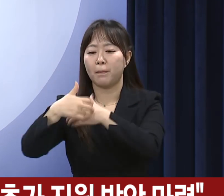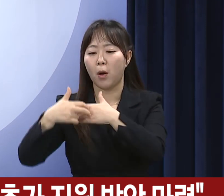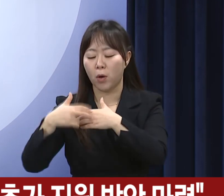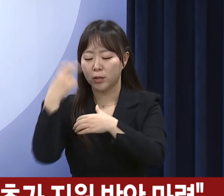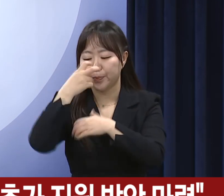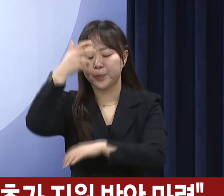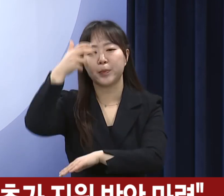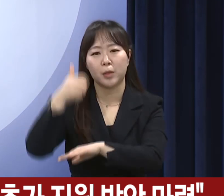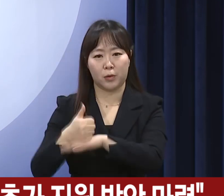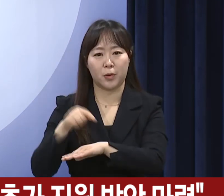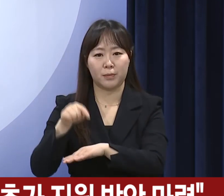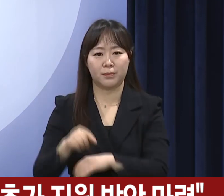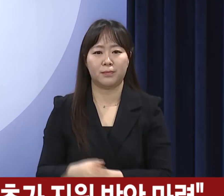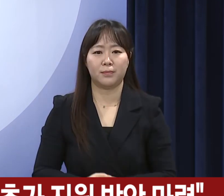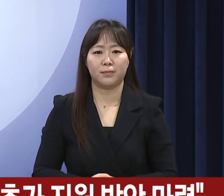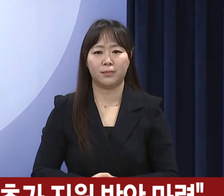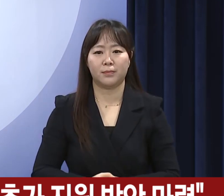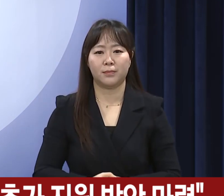점검 결과입니다.